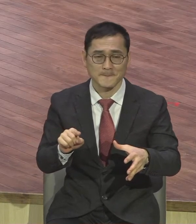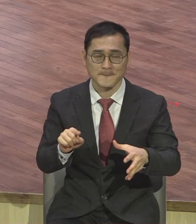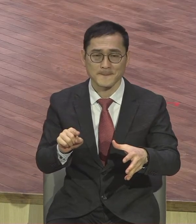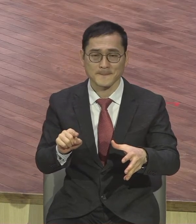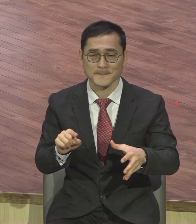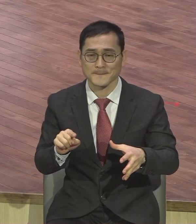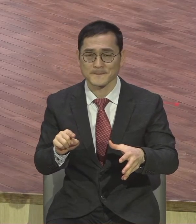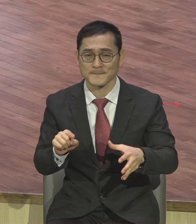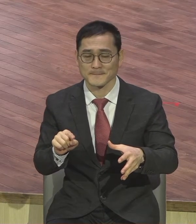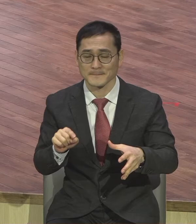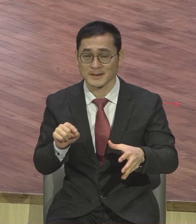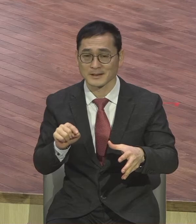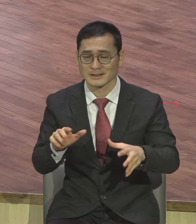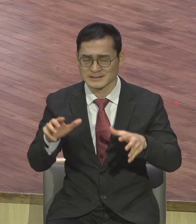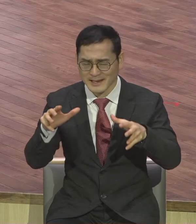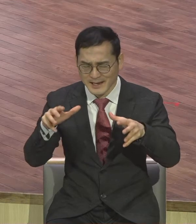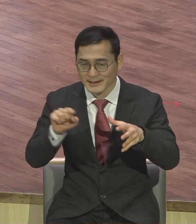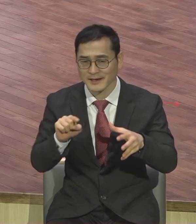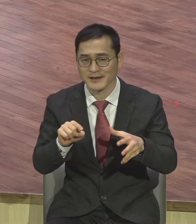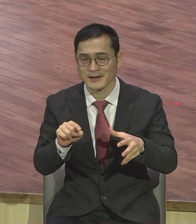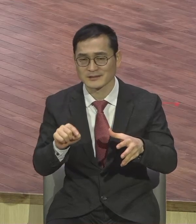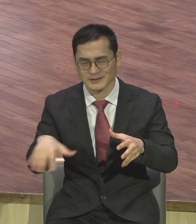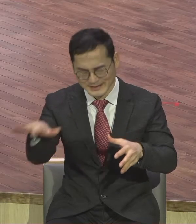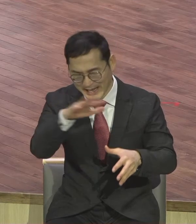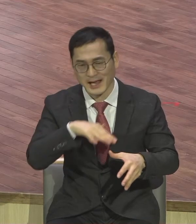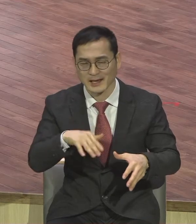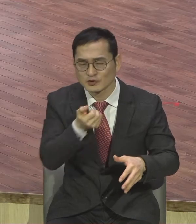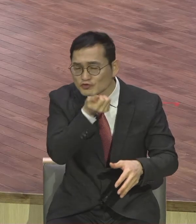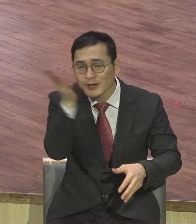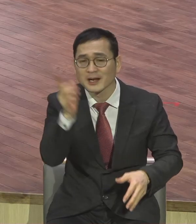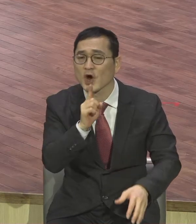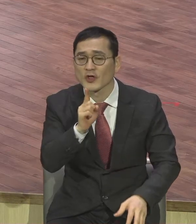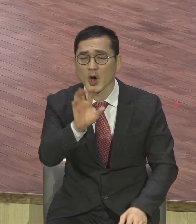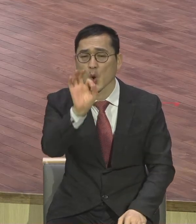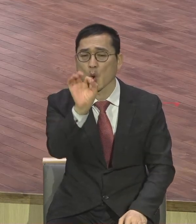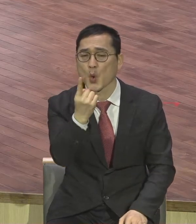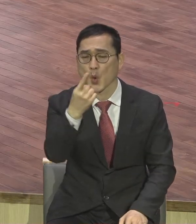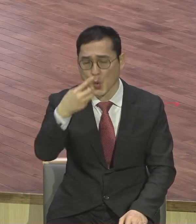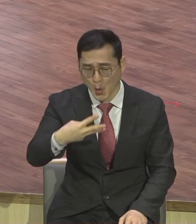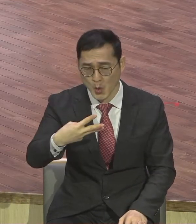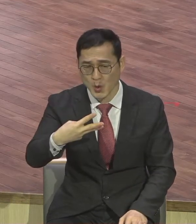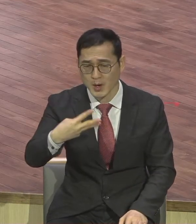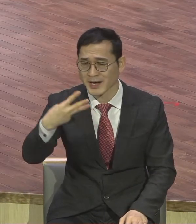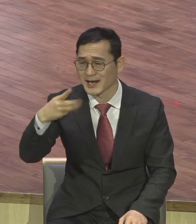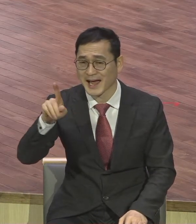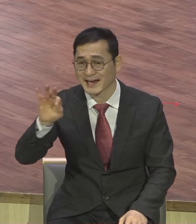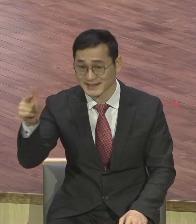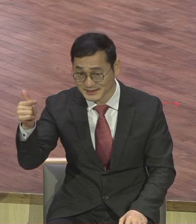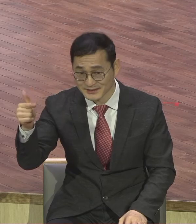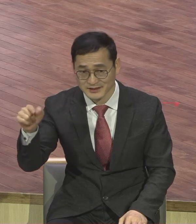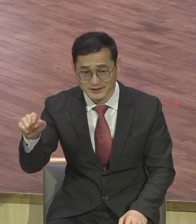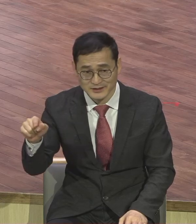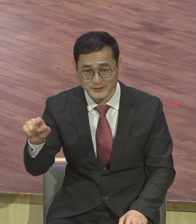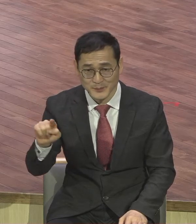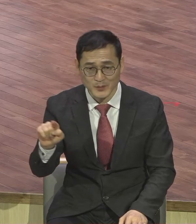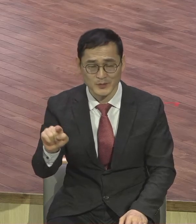용어예요. 온라인 온라인 오프라인 이런 사역들을 지금